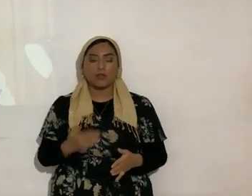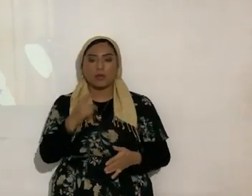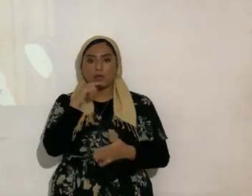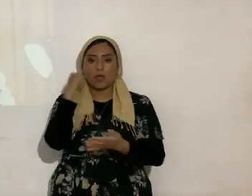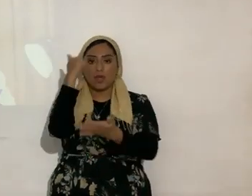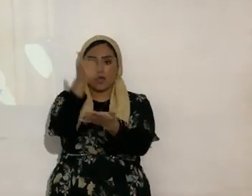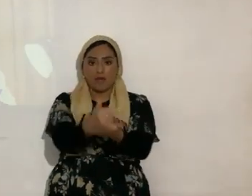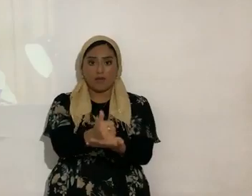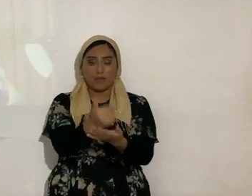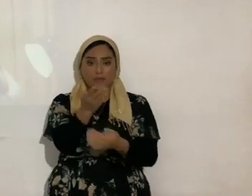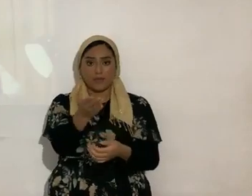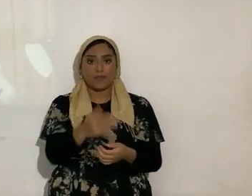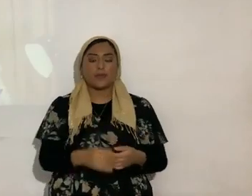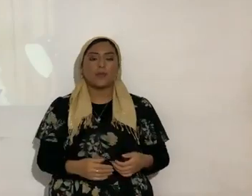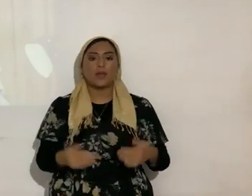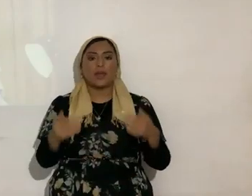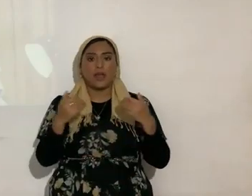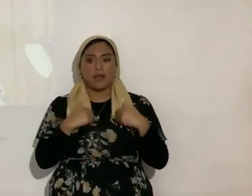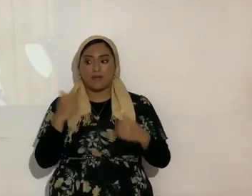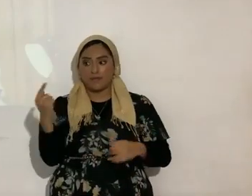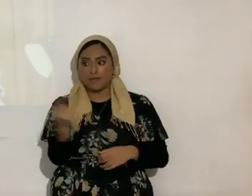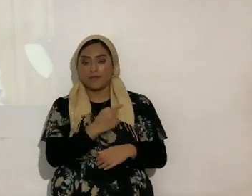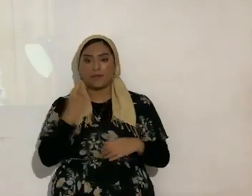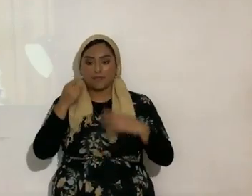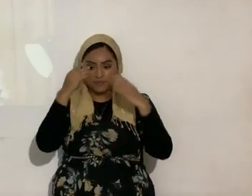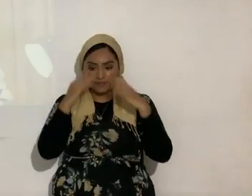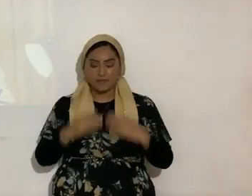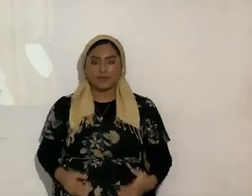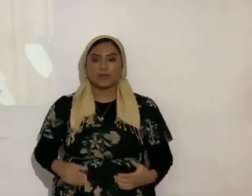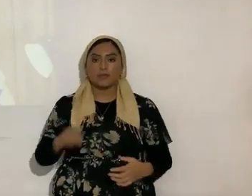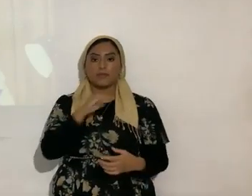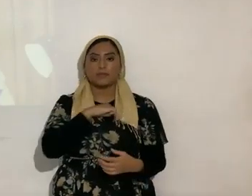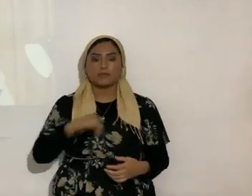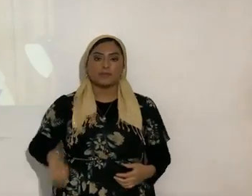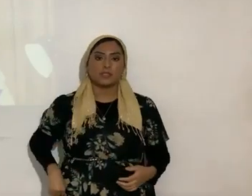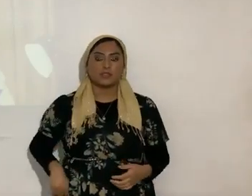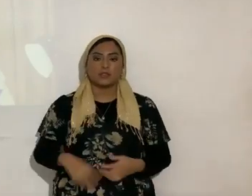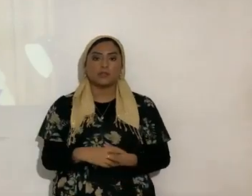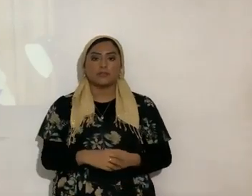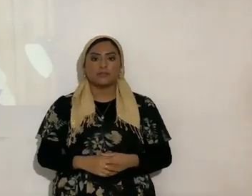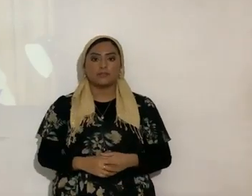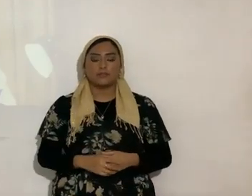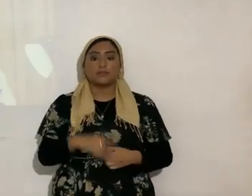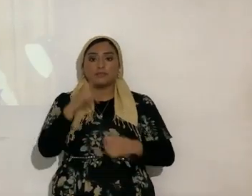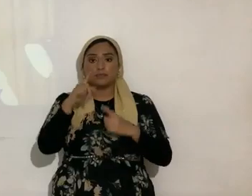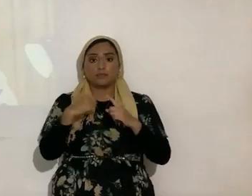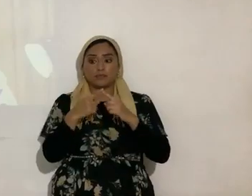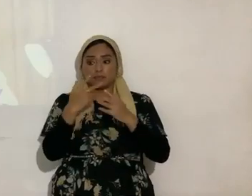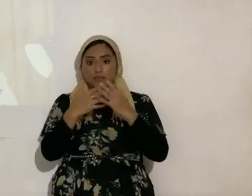nos tenemos como cuerpo de Mashiach cuando alguien ha estado enfermo